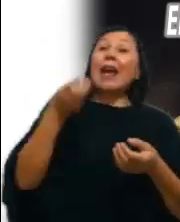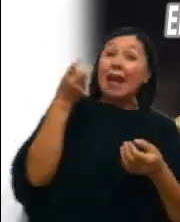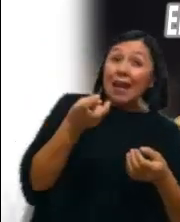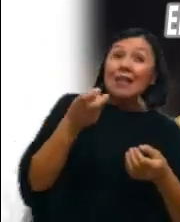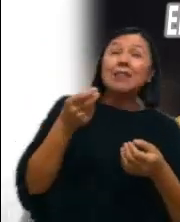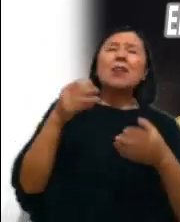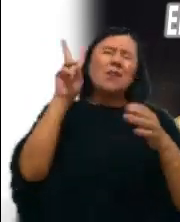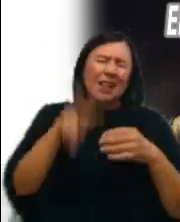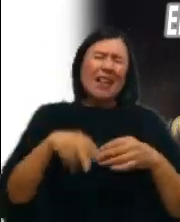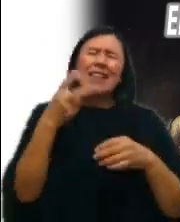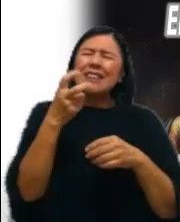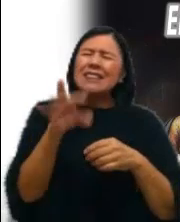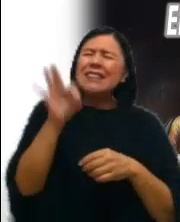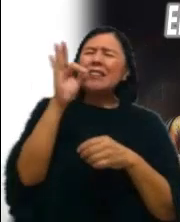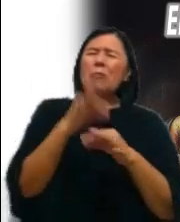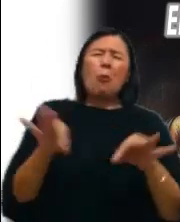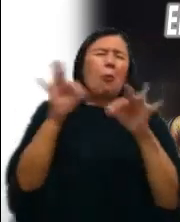grande para todos los hombres